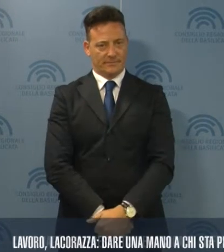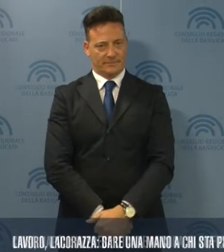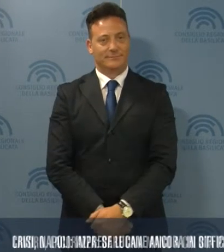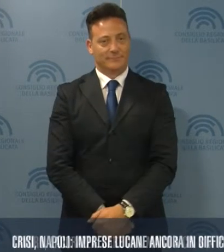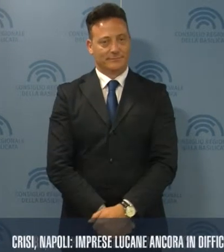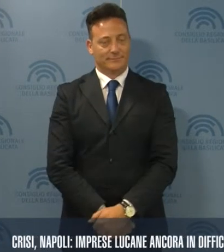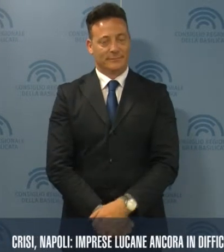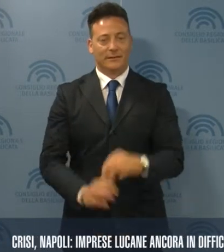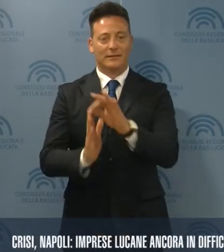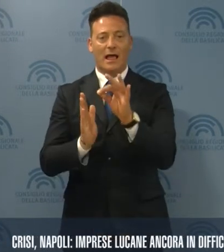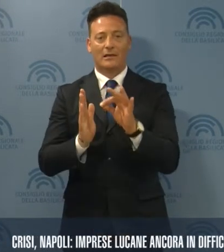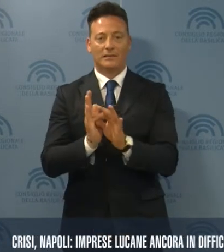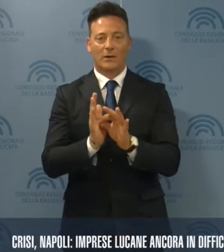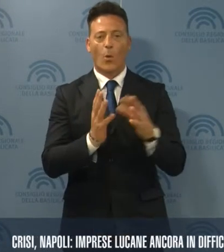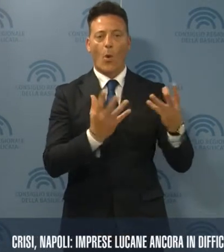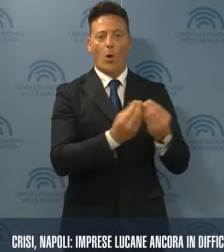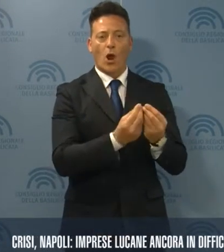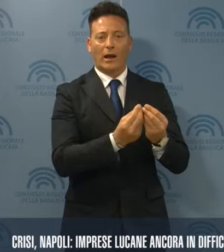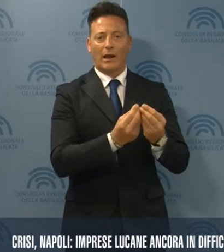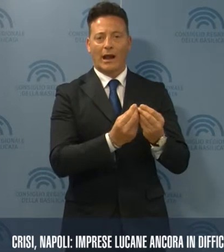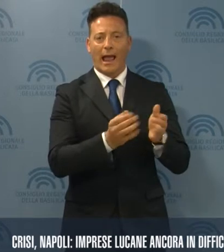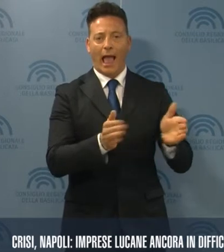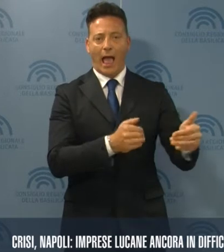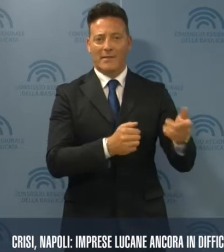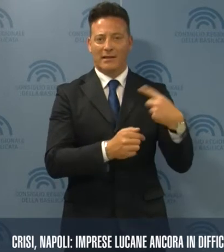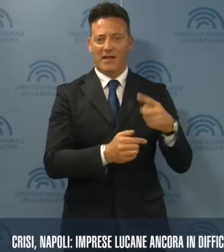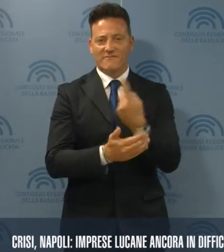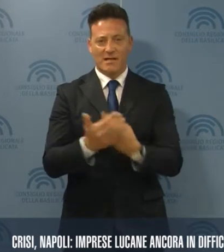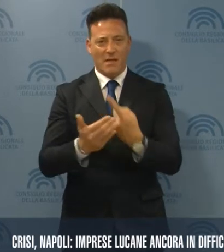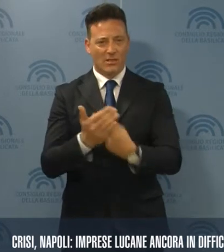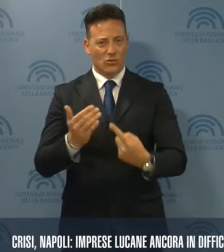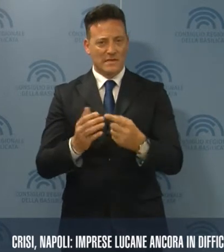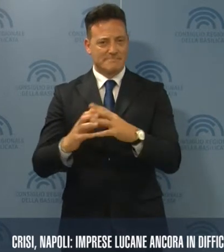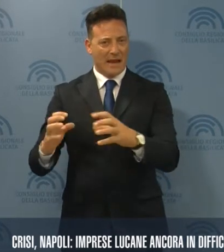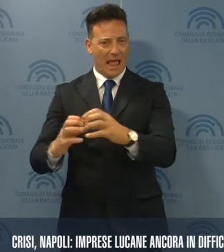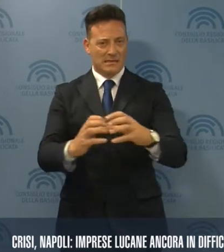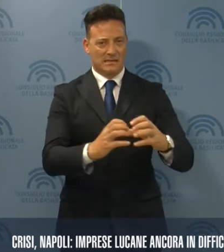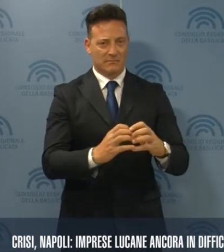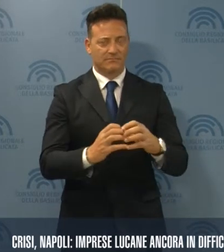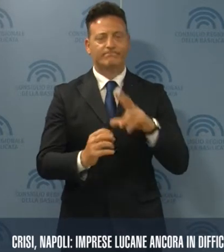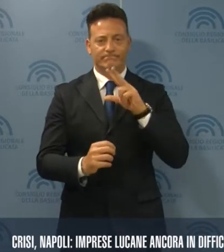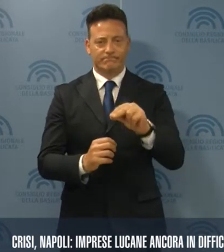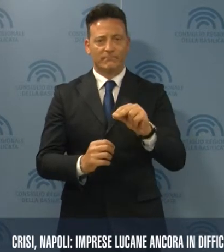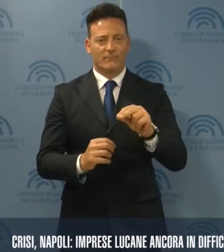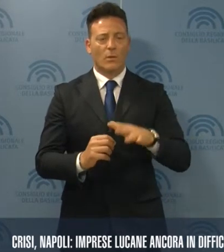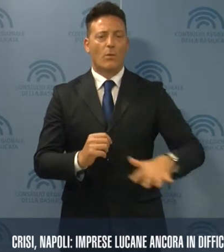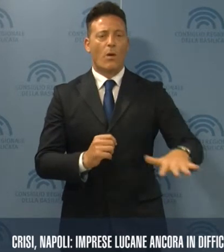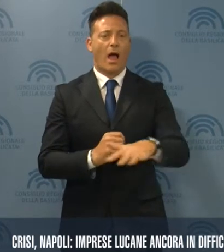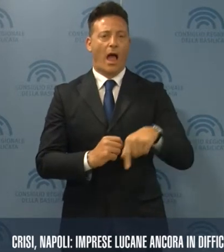I dati di Union Camere sulla mortalità delle imprese confermano che il tessuto produttivo lucano fa fatica a